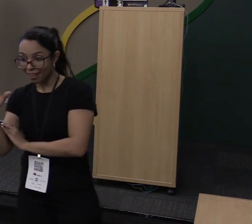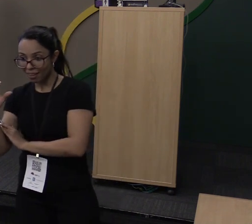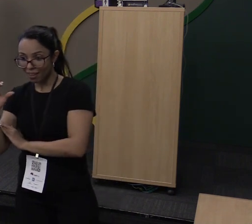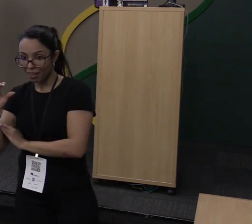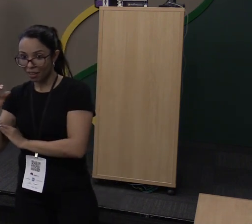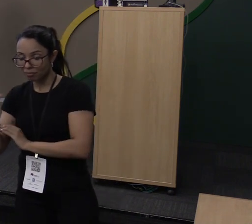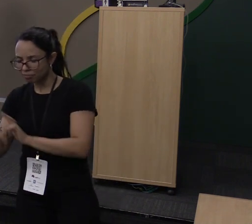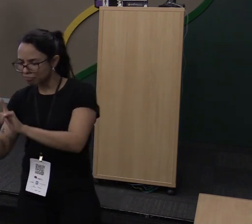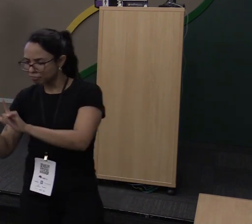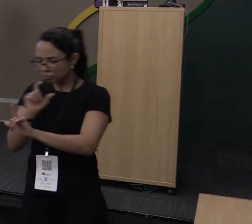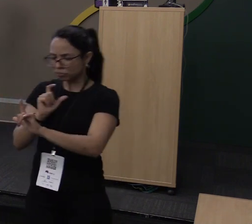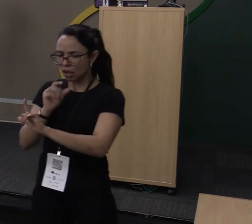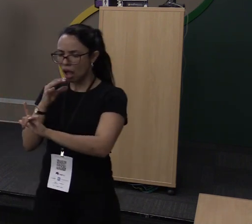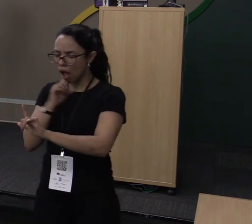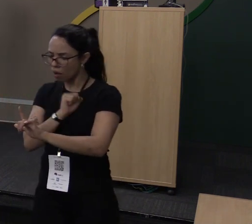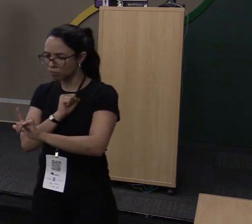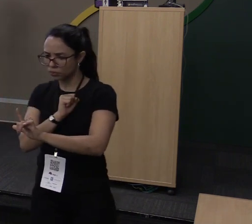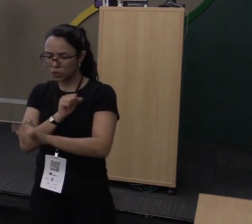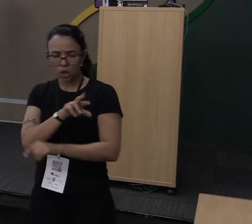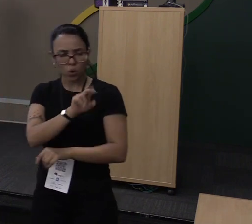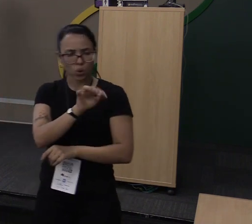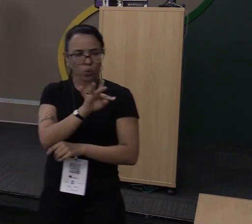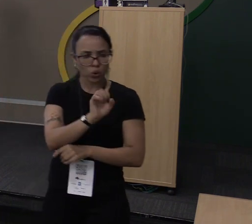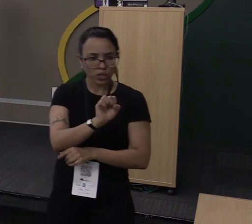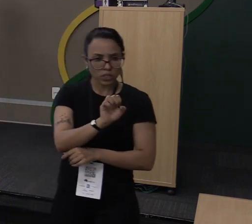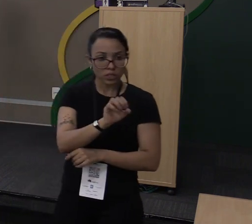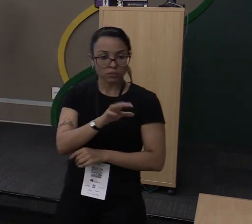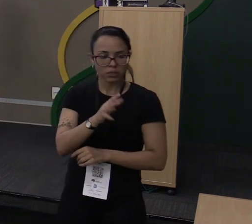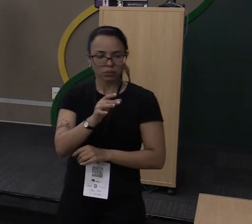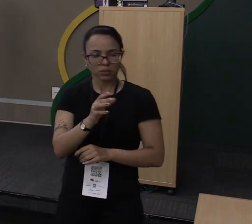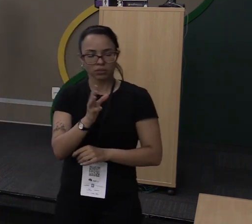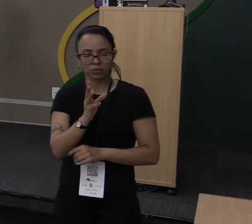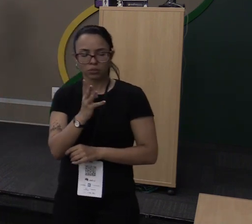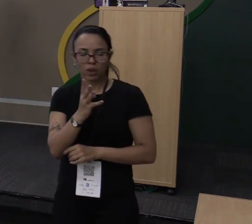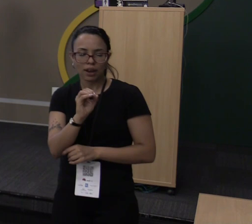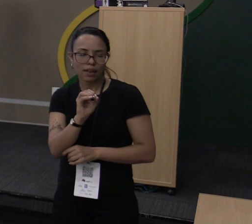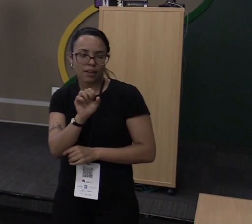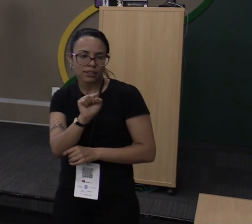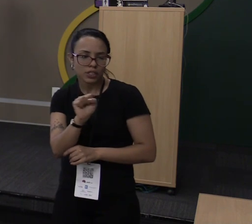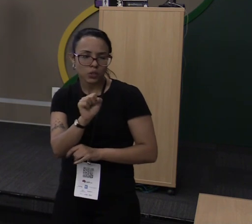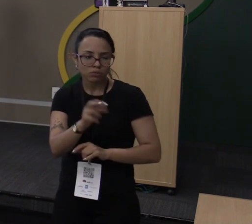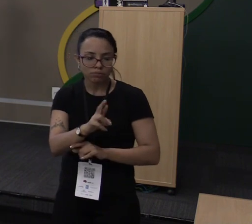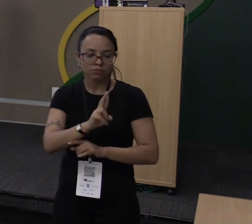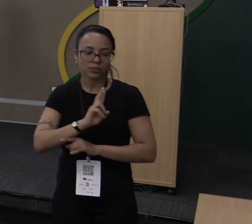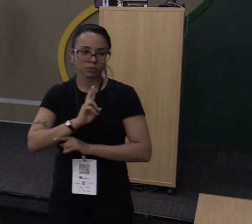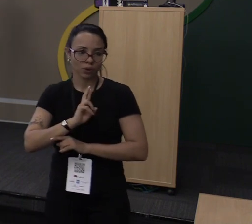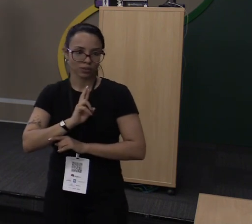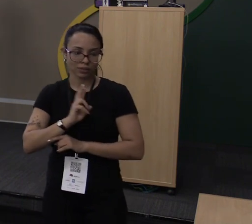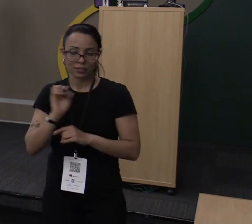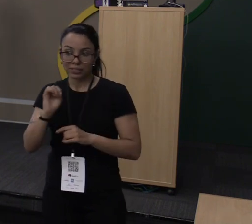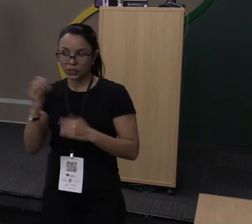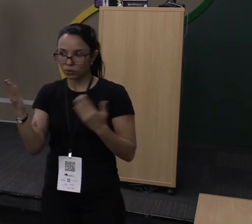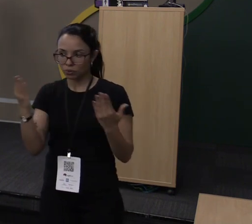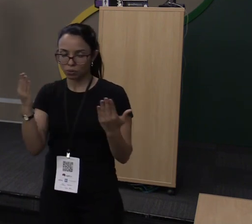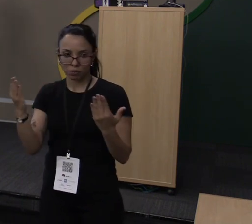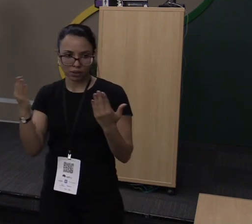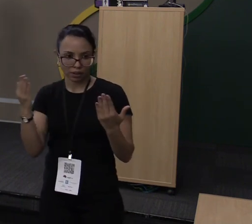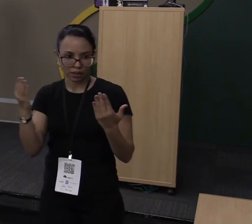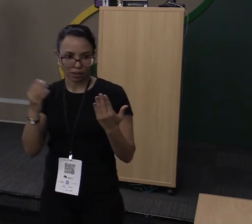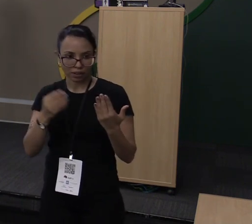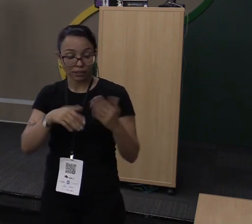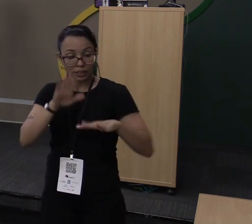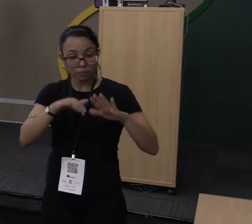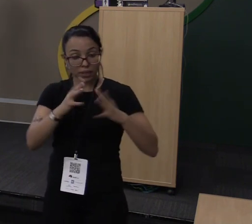joga um binário ali. e o Rust vai demorar, sei lá, 50, 30, 40 segundos, depende de quanto complexo está o seu código.